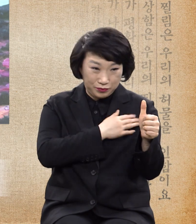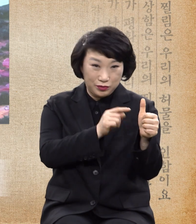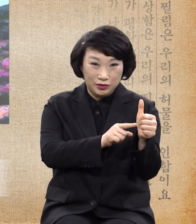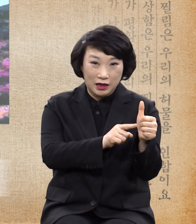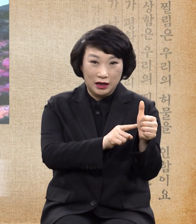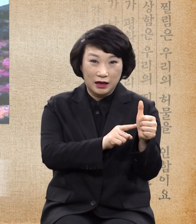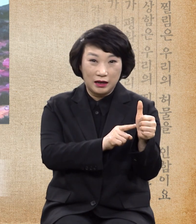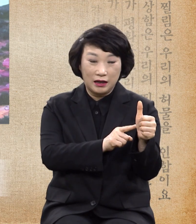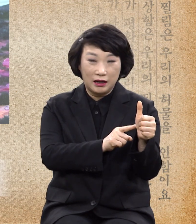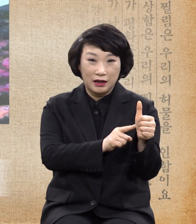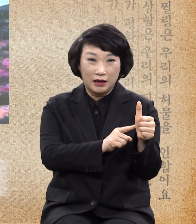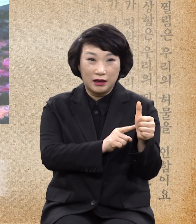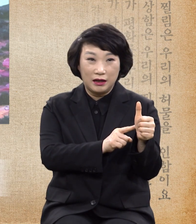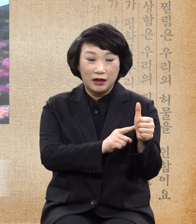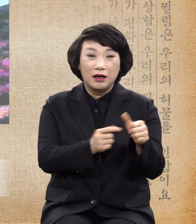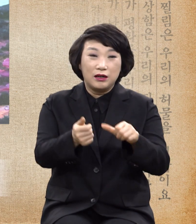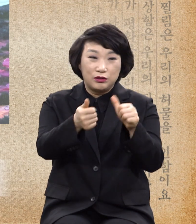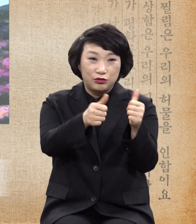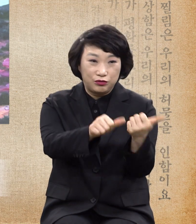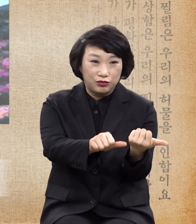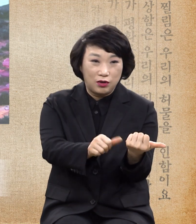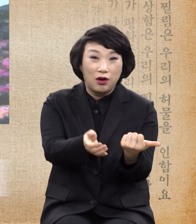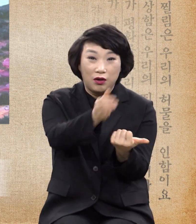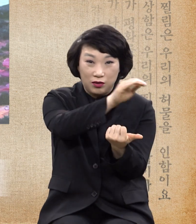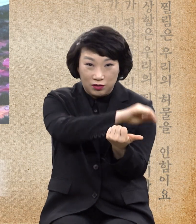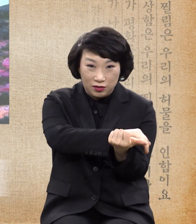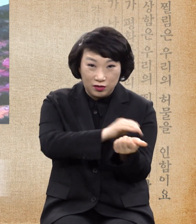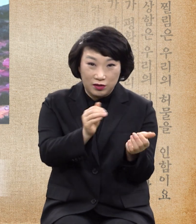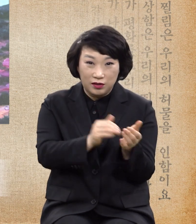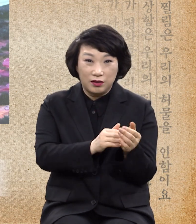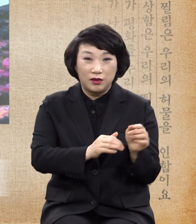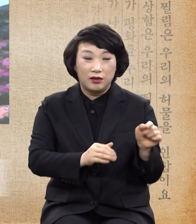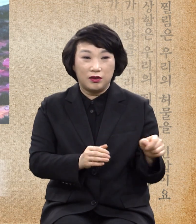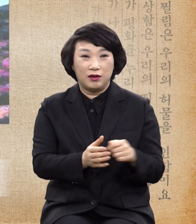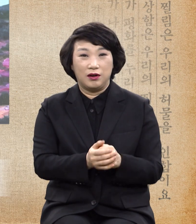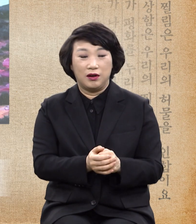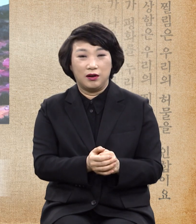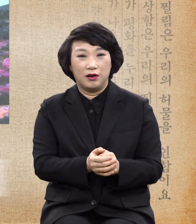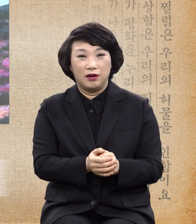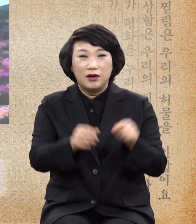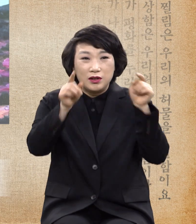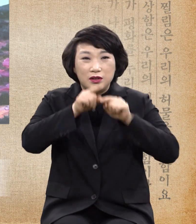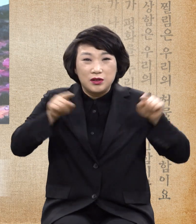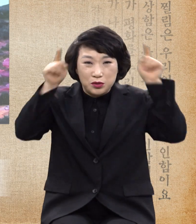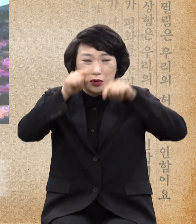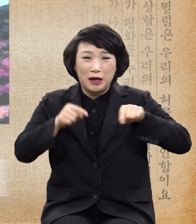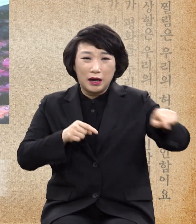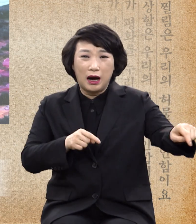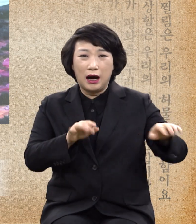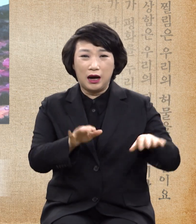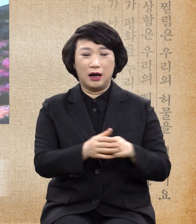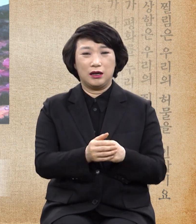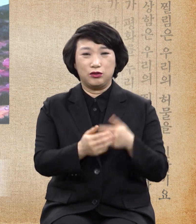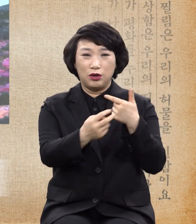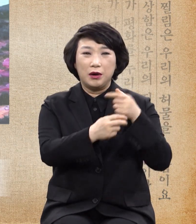부자도 죽어 장사 됨에 저가 음부에서 23자부터 읽어봐.